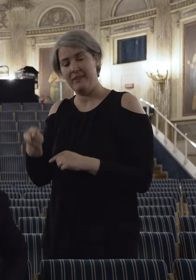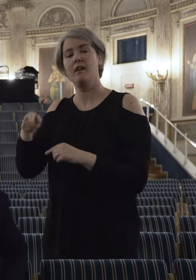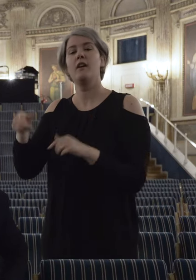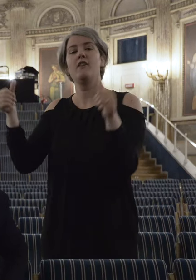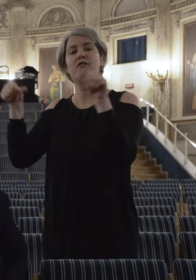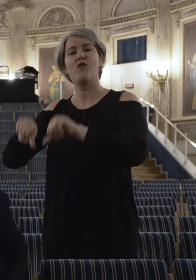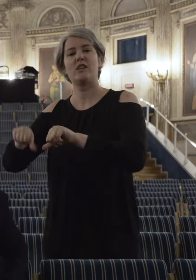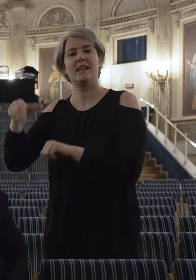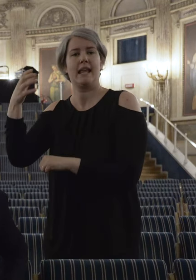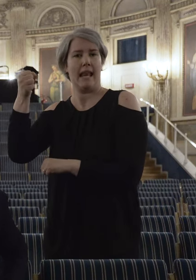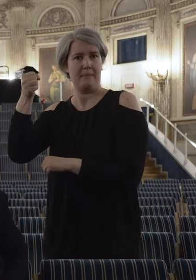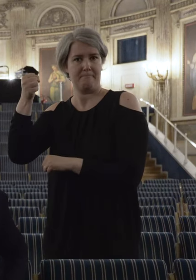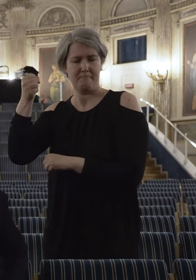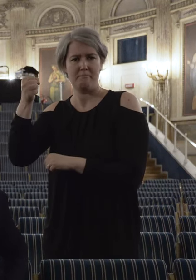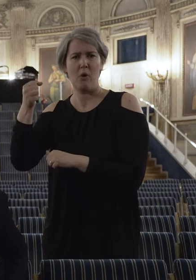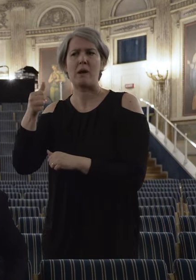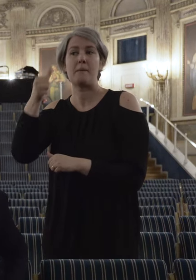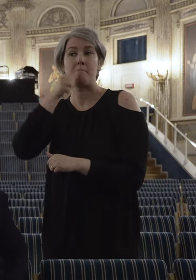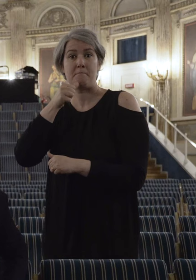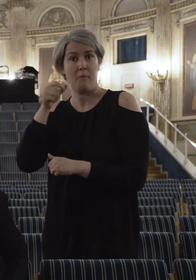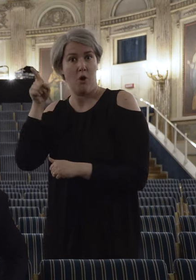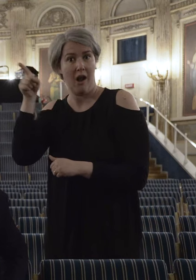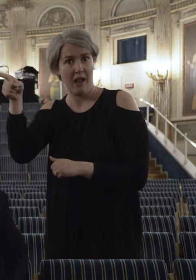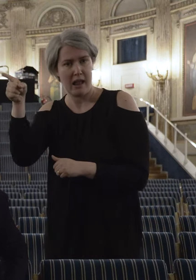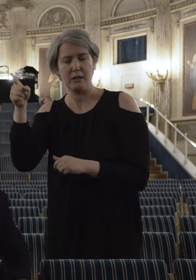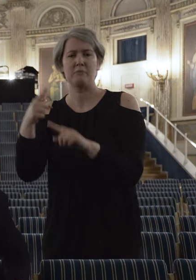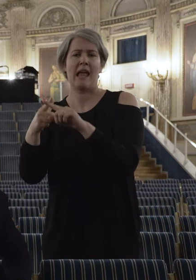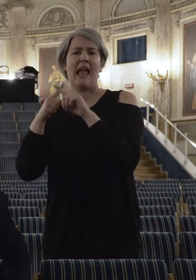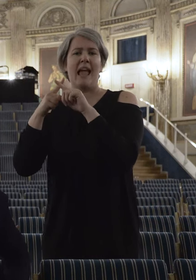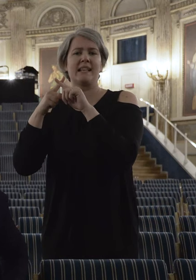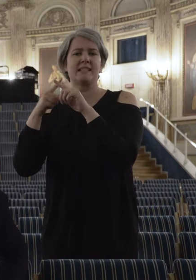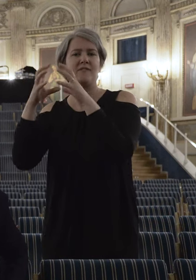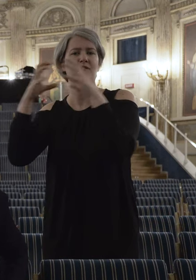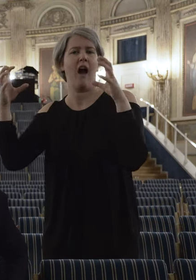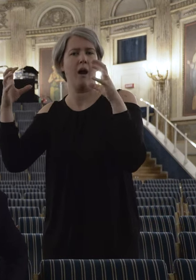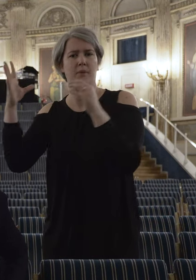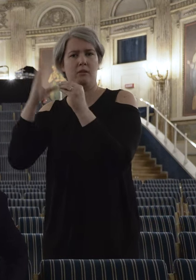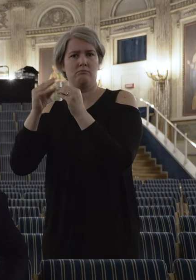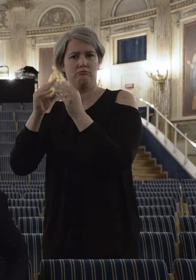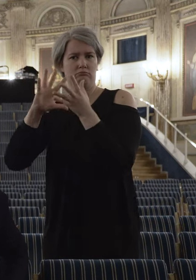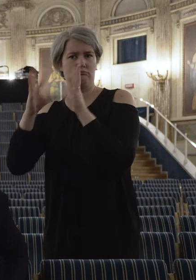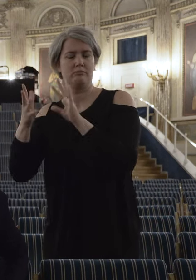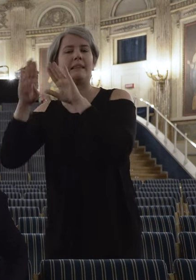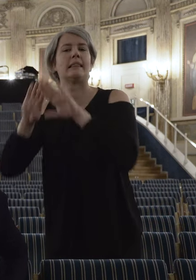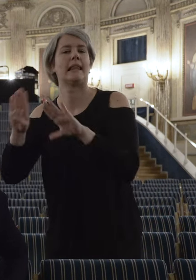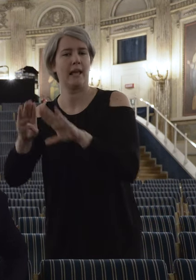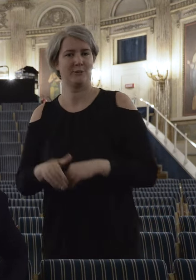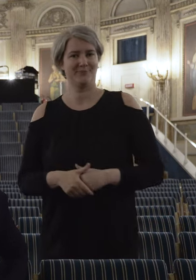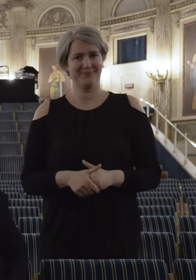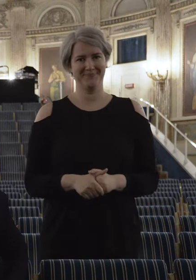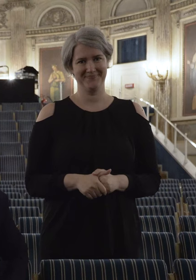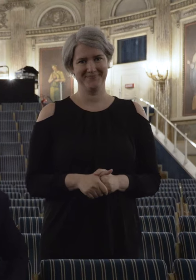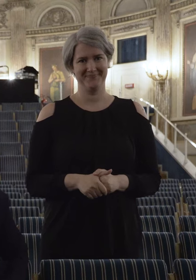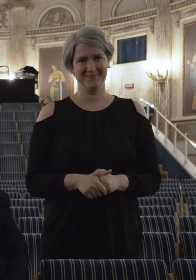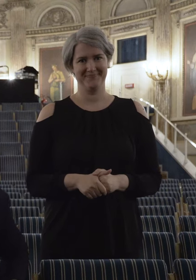Fonderie Limone, uno spazio nato dalla riqualificazione di una ex fabbrica a Moncalieri.